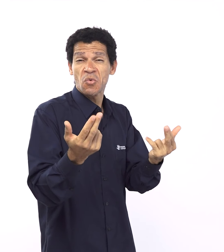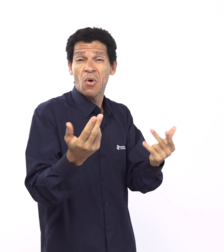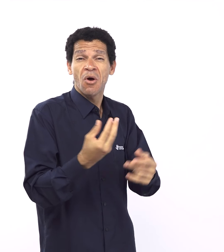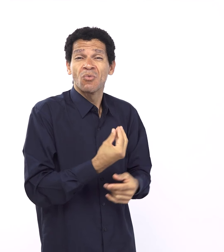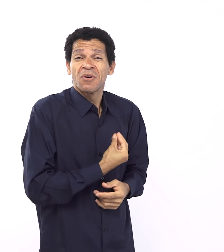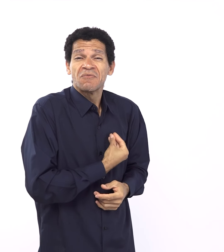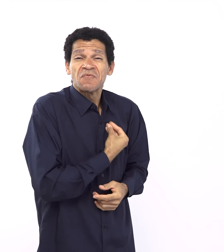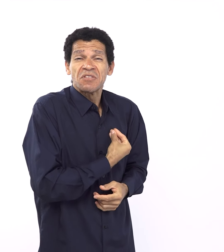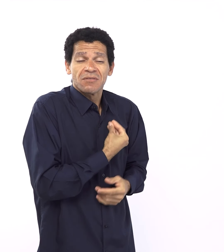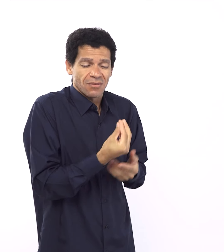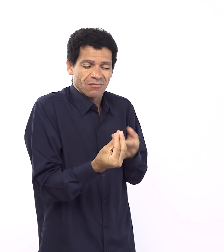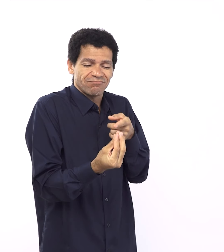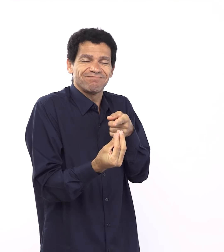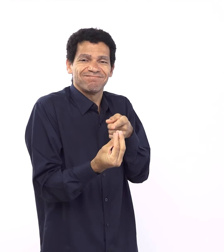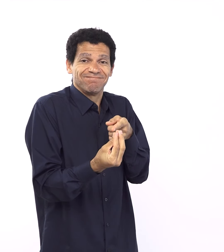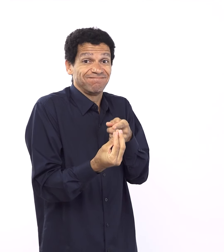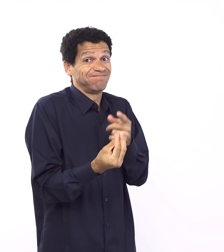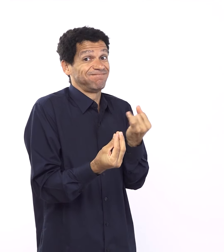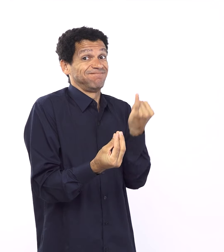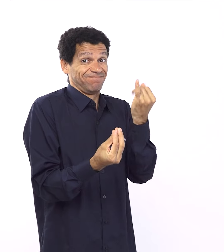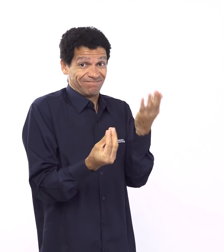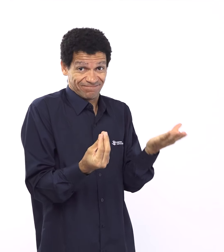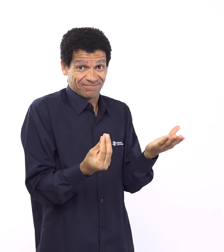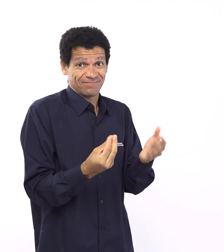interessante disso que o André falou, dessa relação, né?